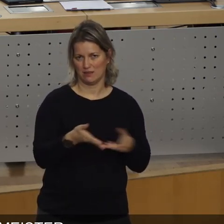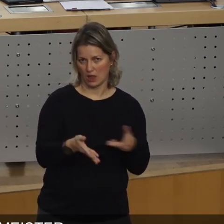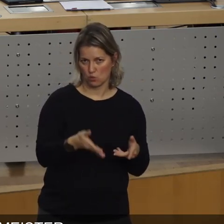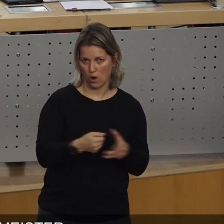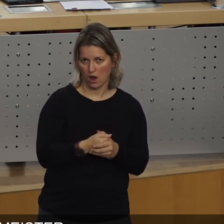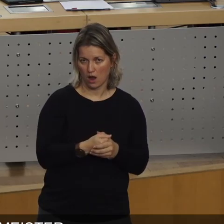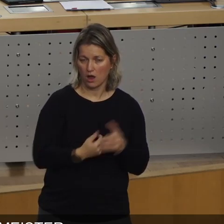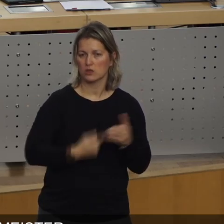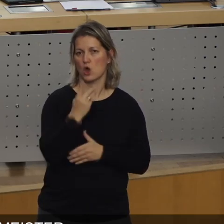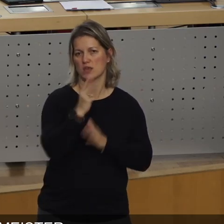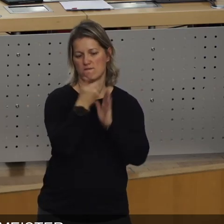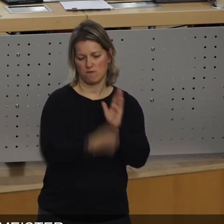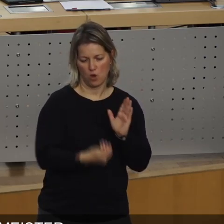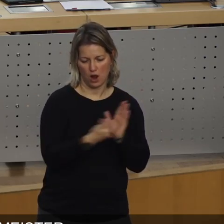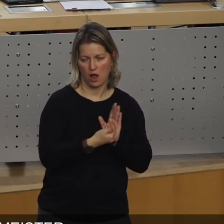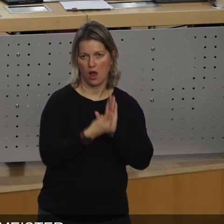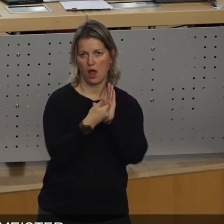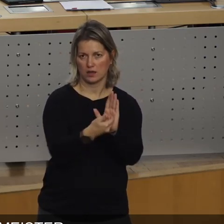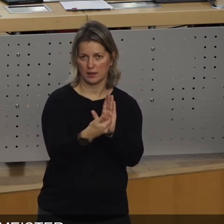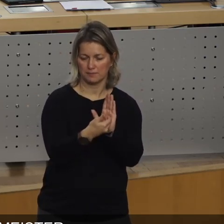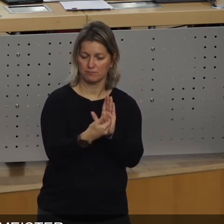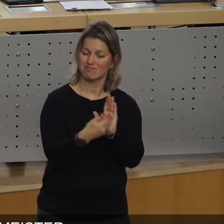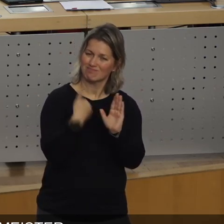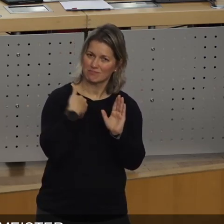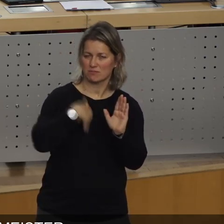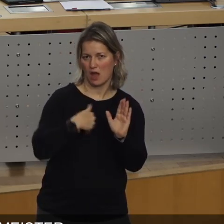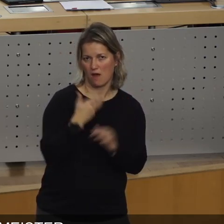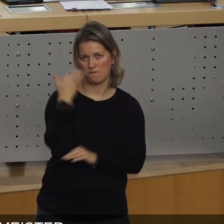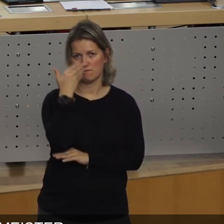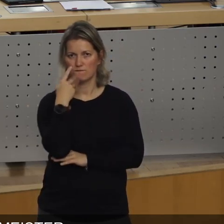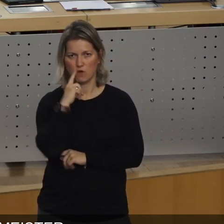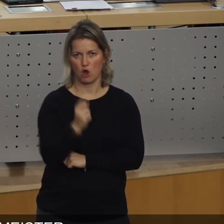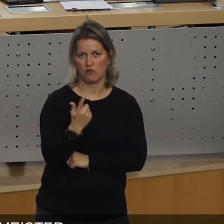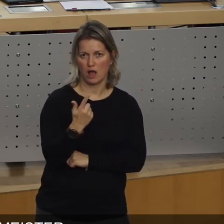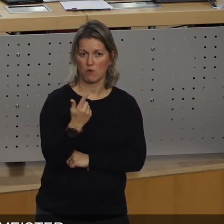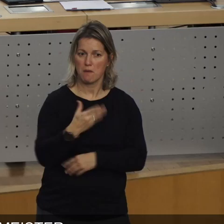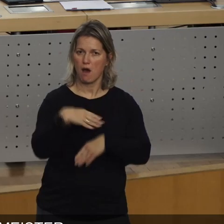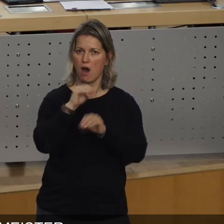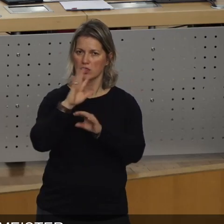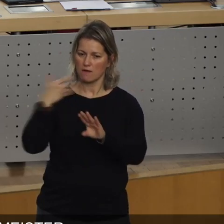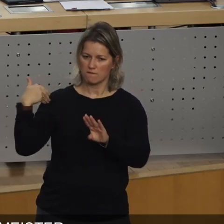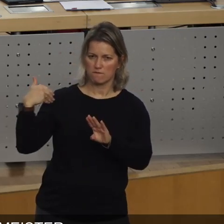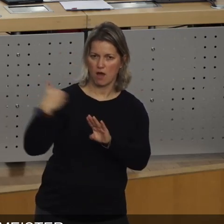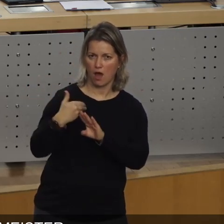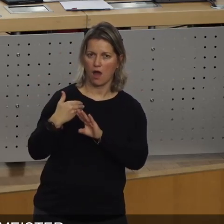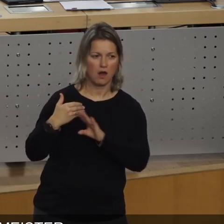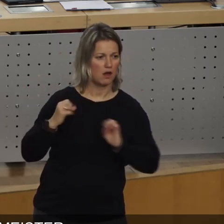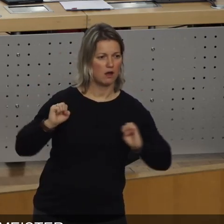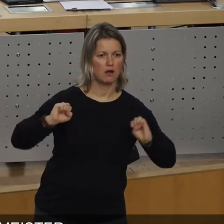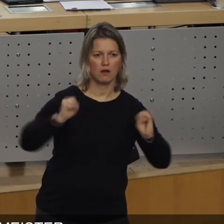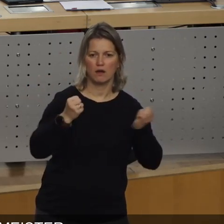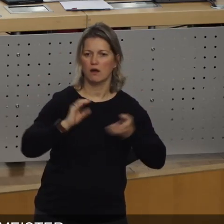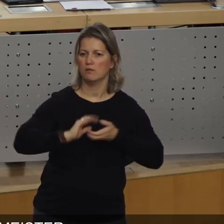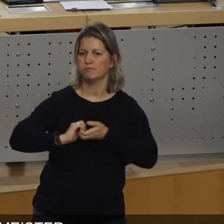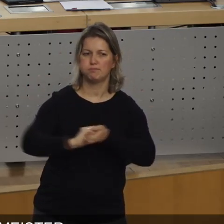vorlegen können, was unser Vorschlag ist, was aus dem Treif, aus der Bewegung, die wir erzeugt haben, in dem